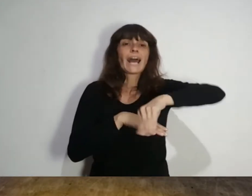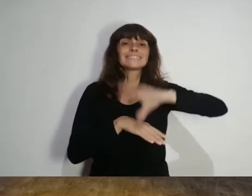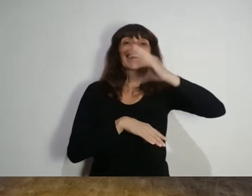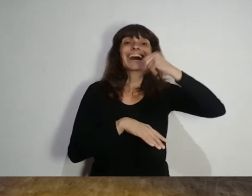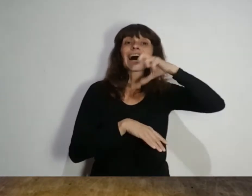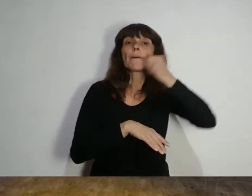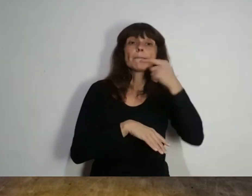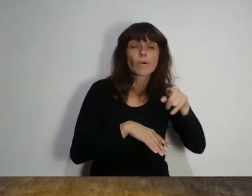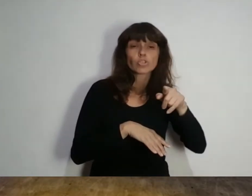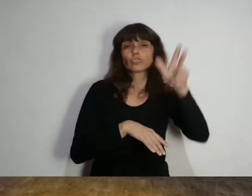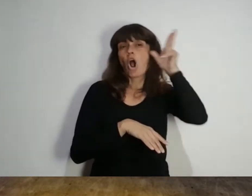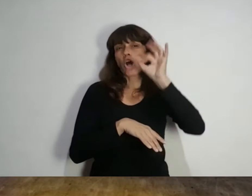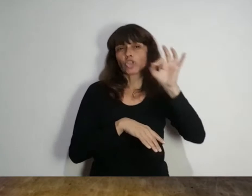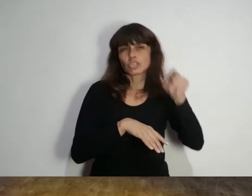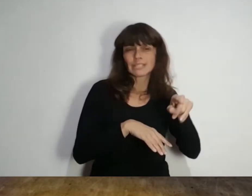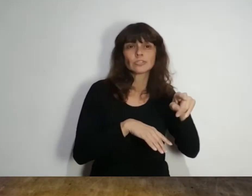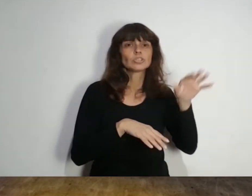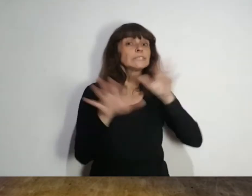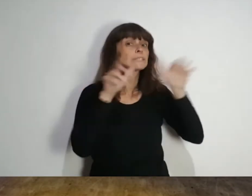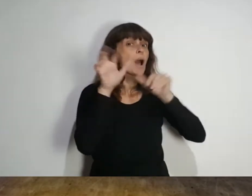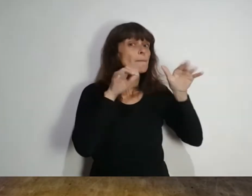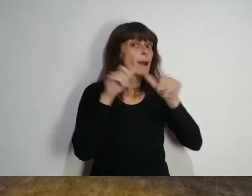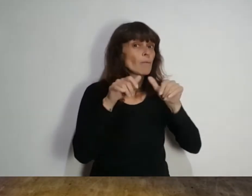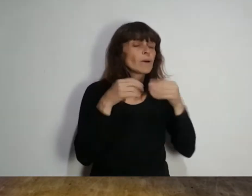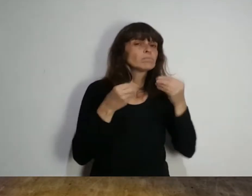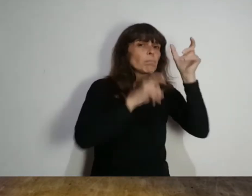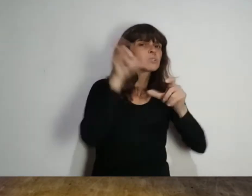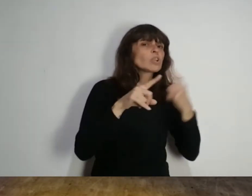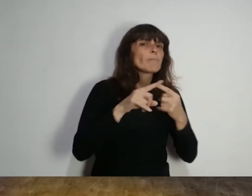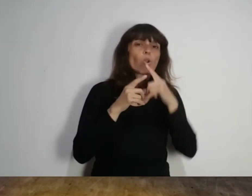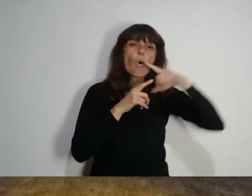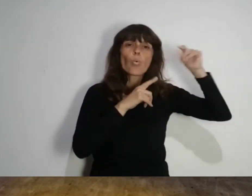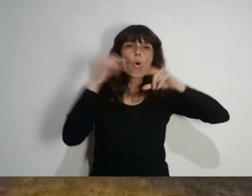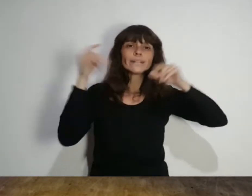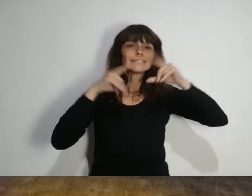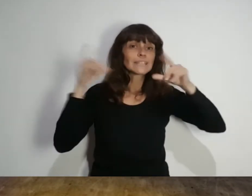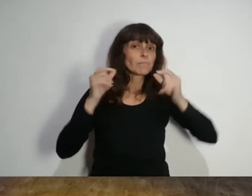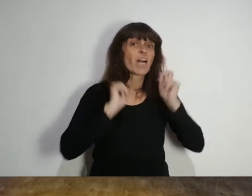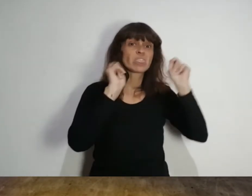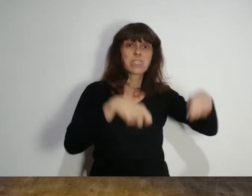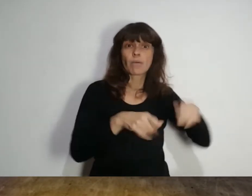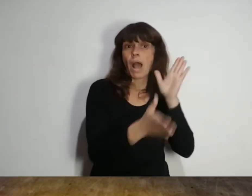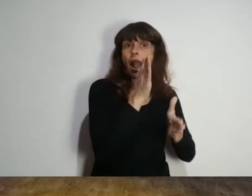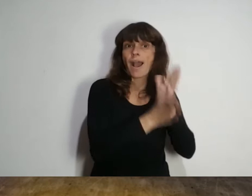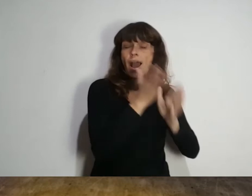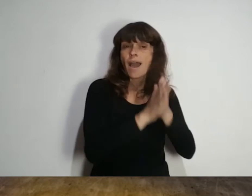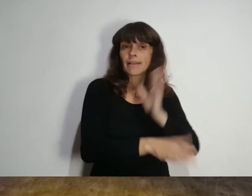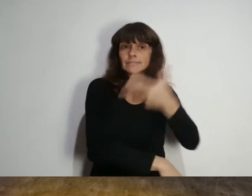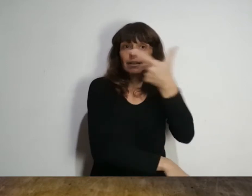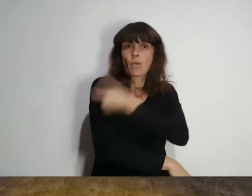calle Coronel Campos al 800 y convocaba a vecinos por WhatsApp aparentemente de forma gratuita para que